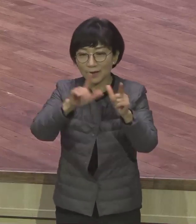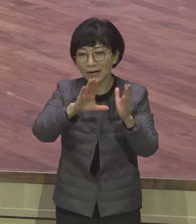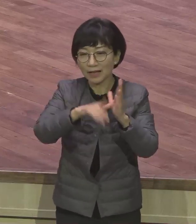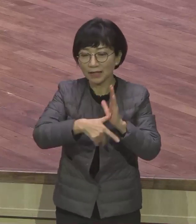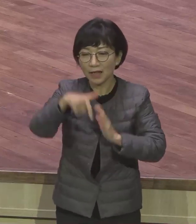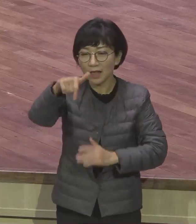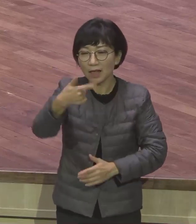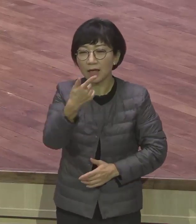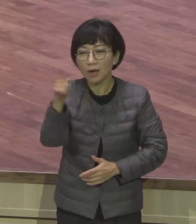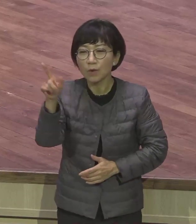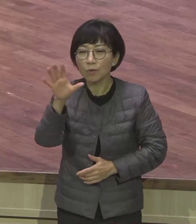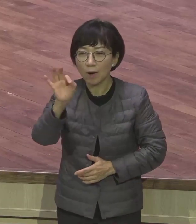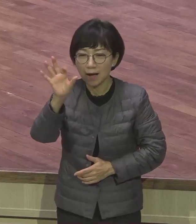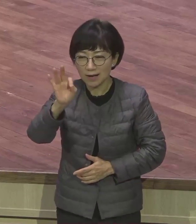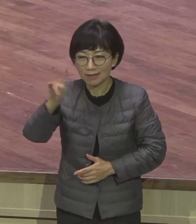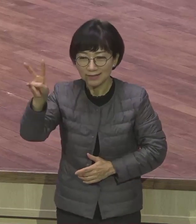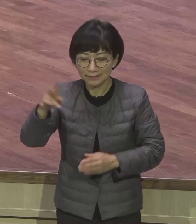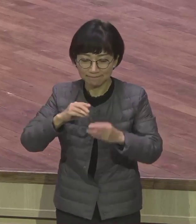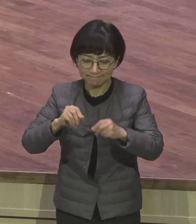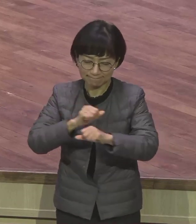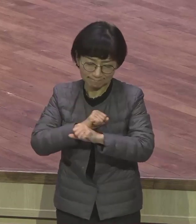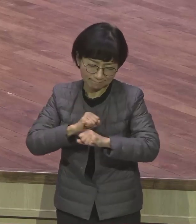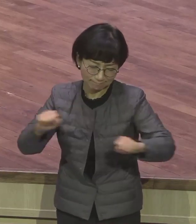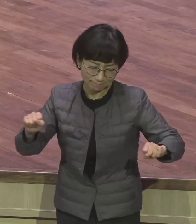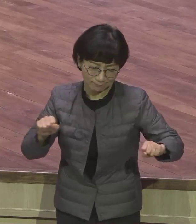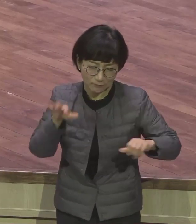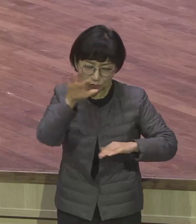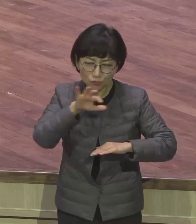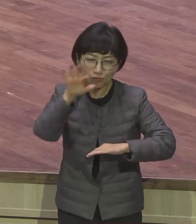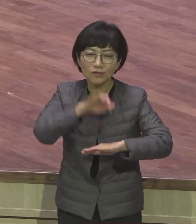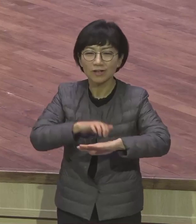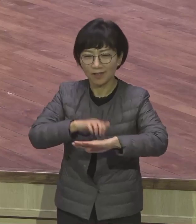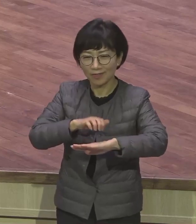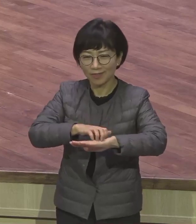훈련의 삶이다는 것입니다. 광야 훈련상